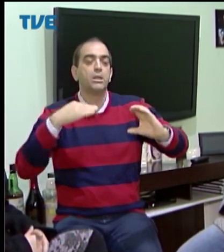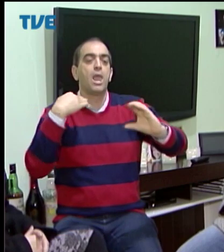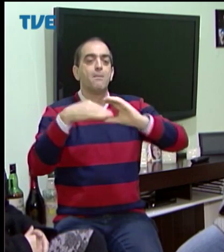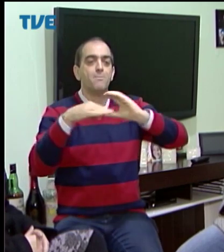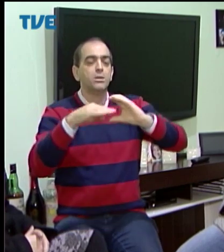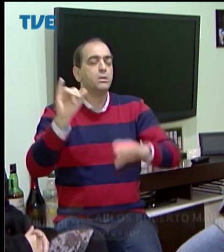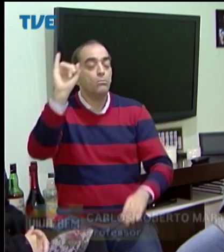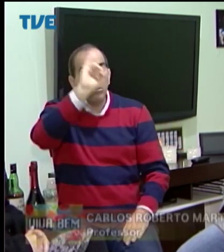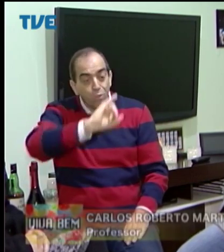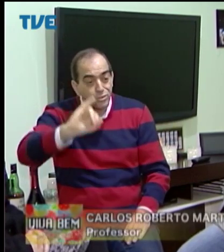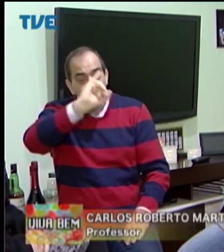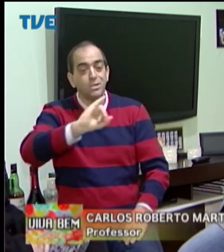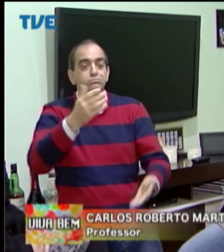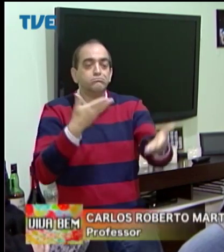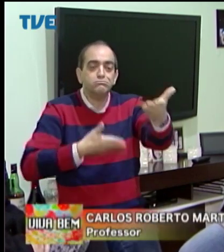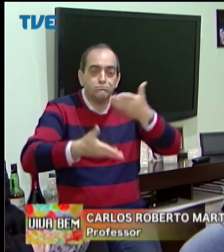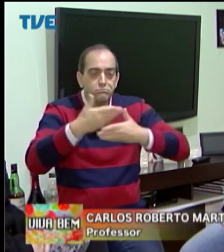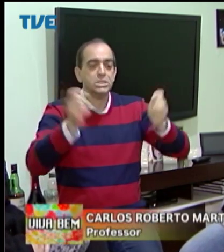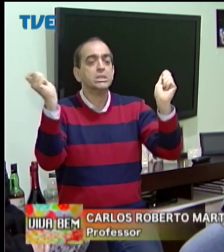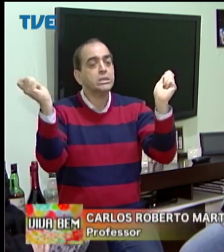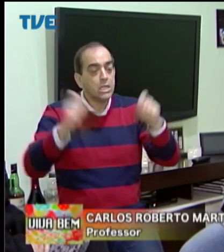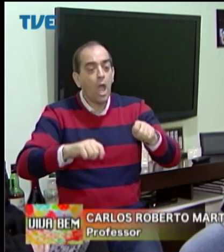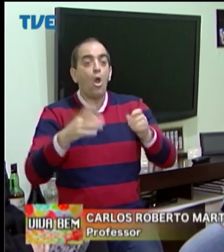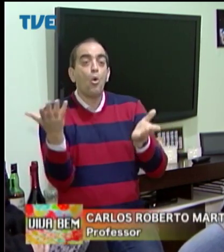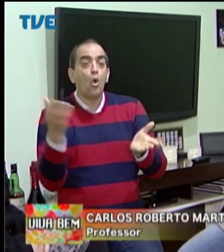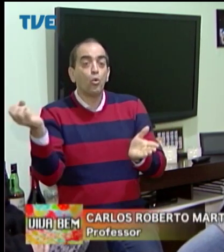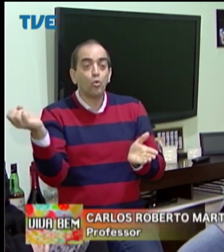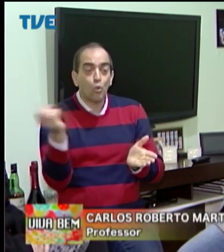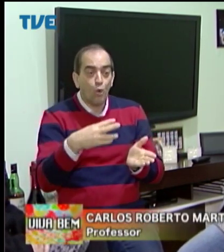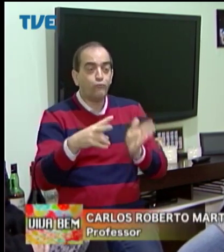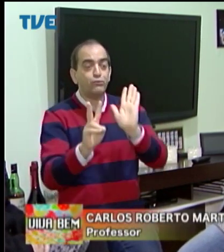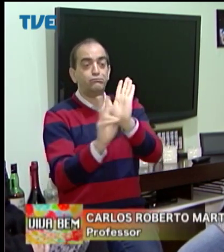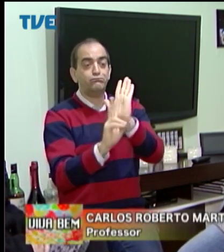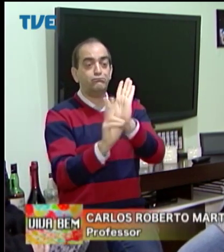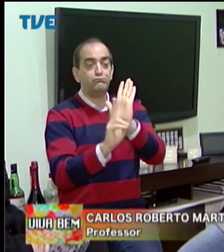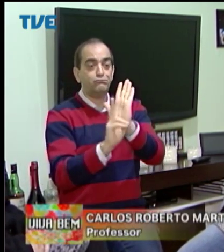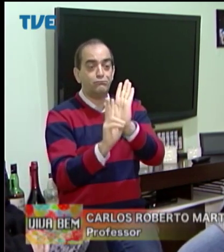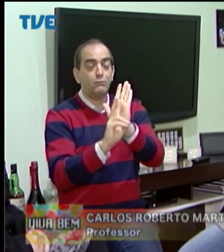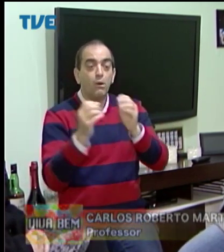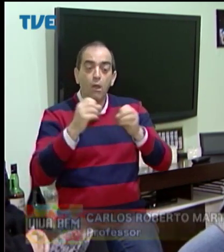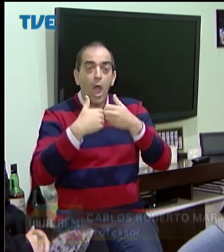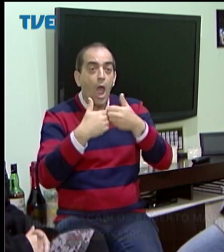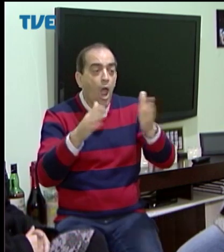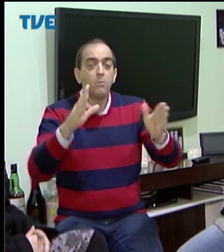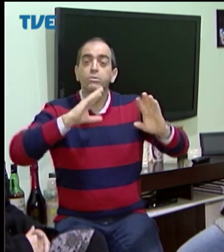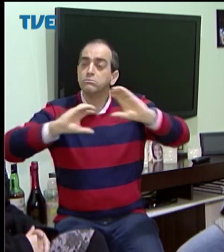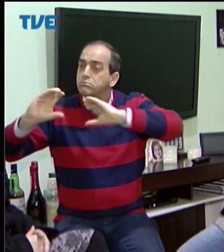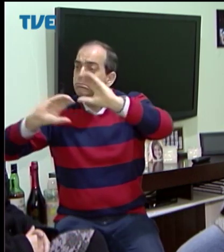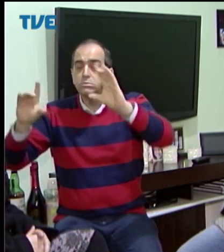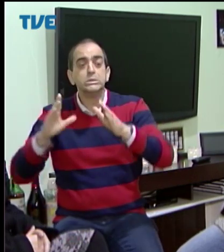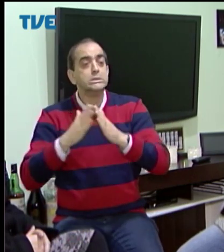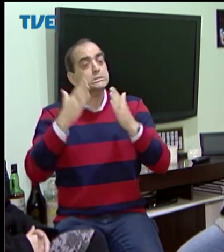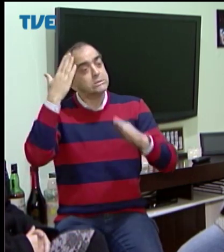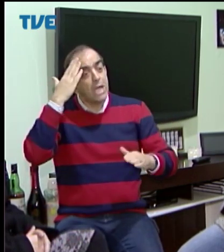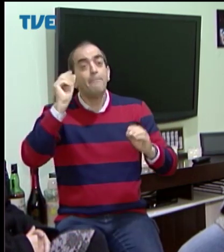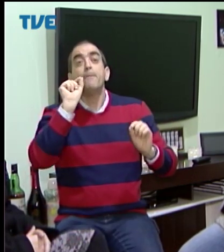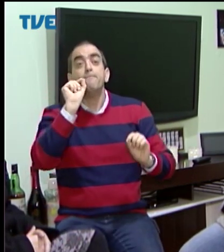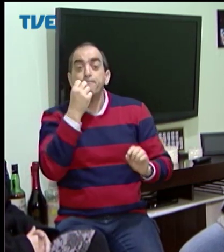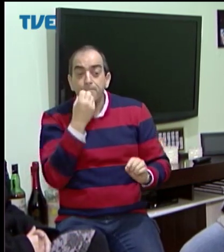O surdo é capaz de se comunicar assim, nós temos o e-mail, temos toda a parte da interação. Hoje tem o novo telefone, que é o VoIP, que faz com que o